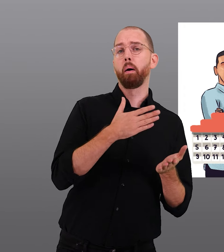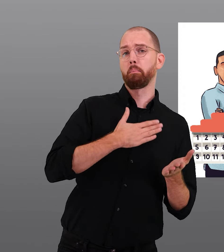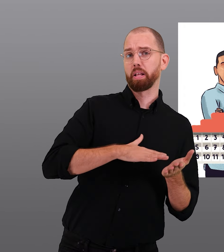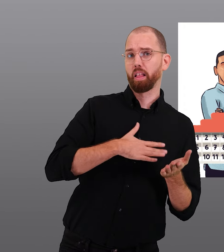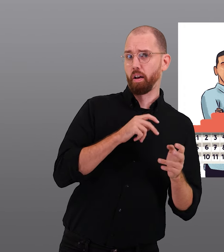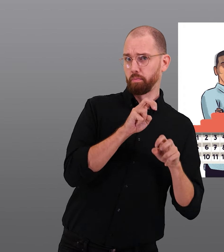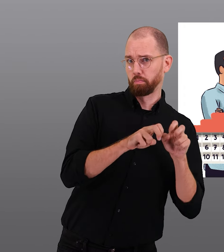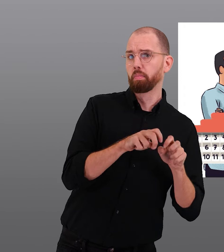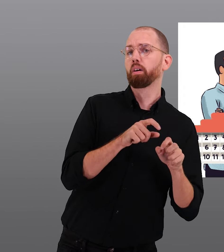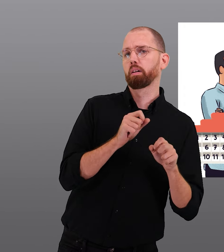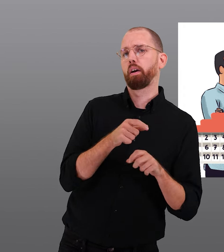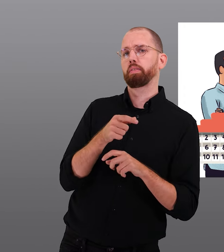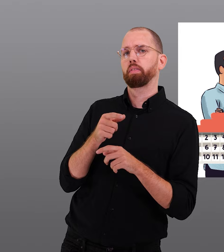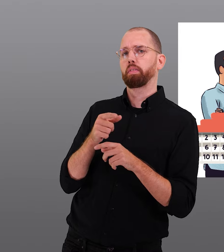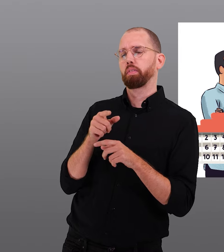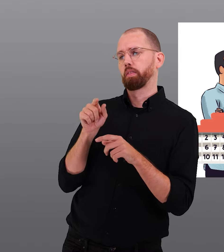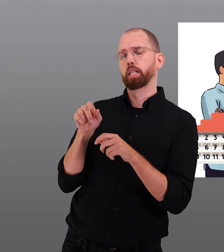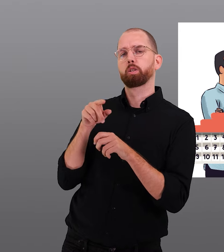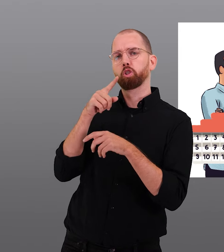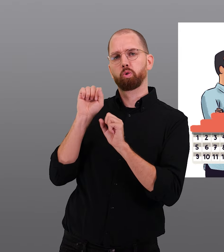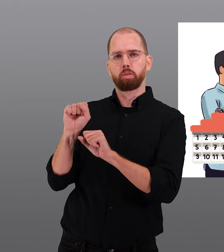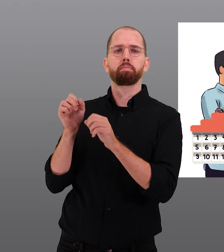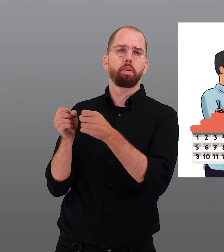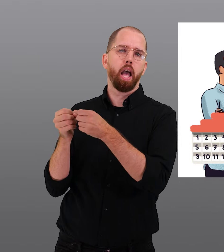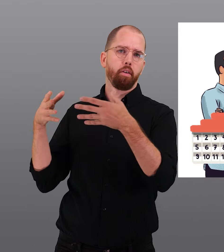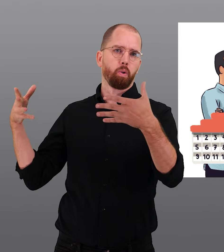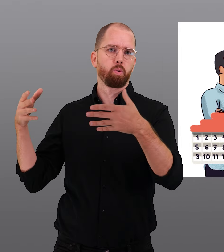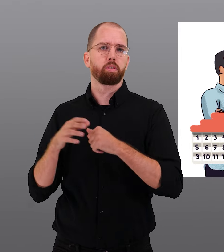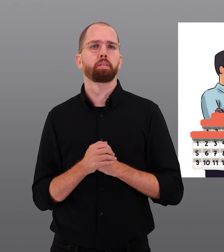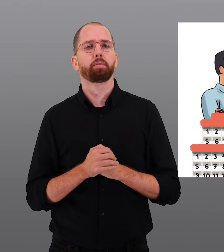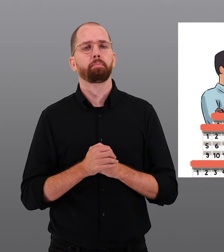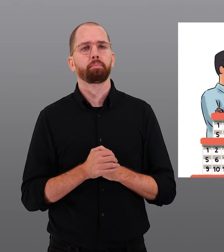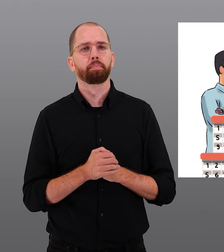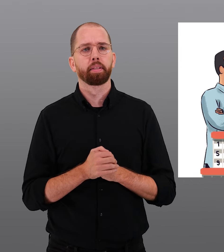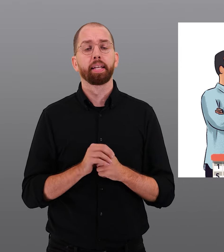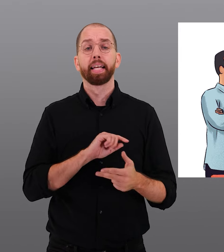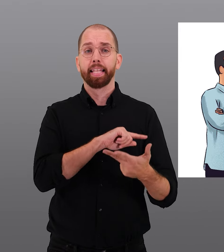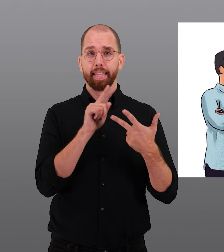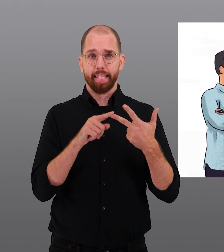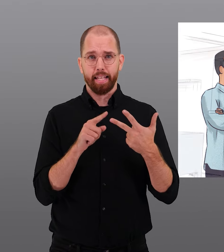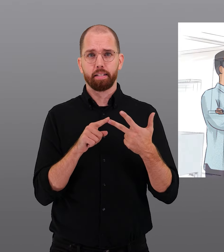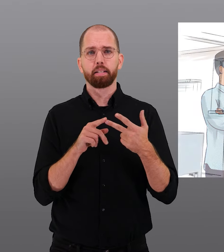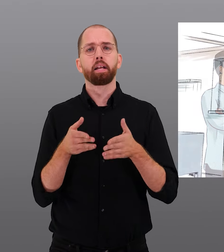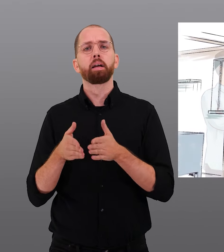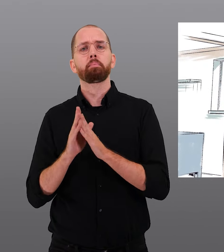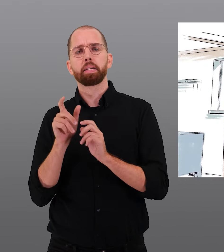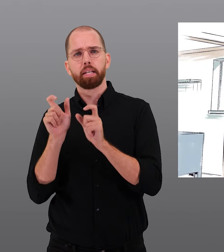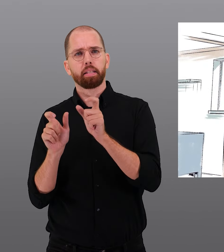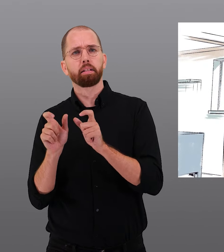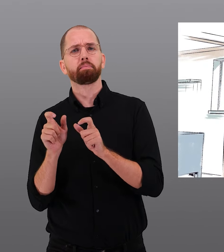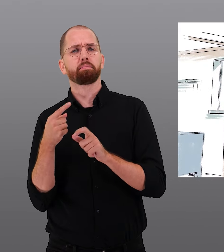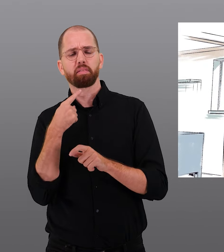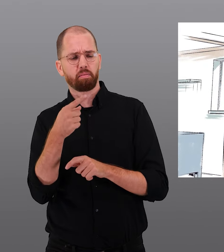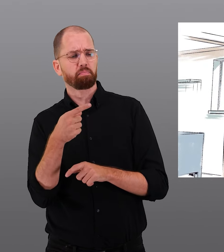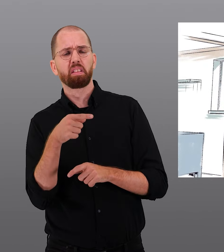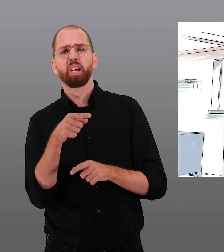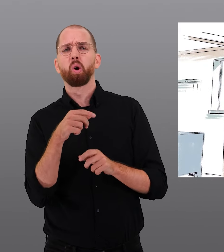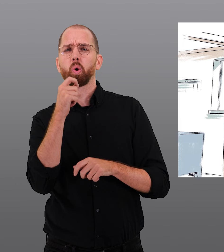Immobilie jedoch selbst, können sie den Eigenbedarf trotz Kündigungsschutz geltend machen. Der dritte Fall ist, wenn